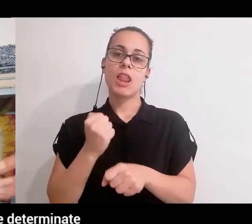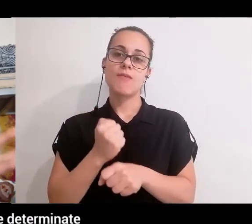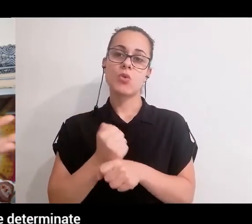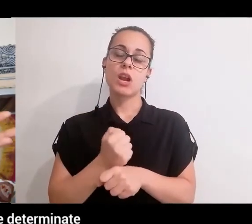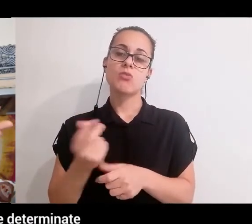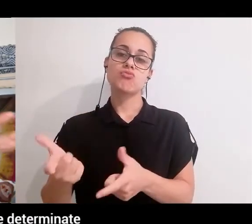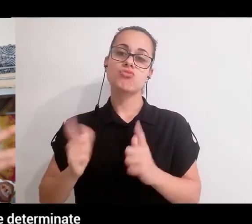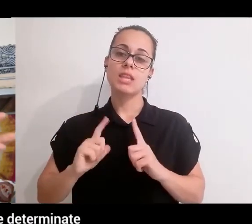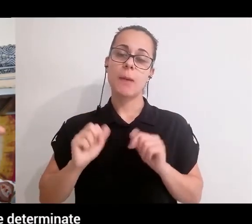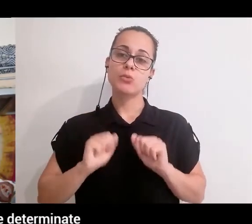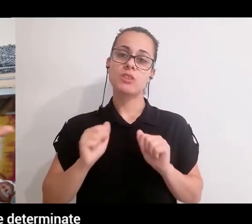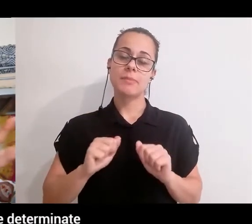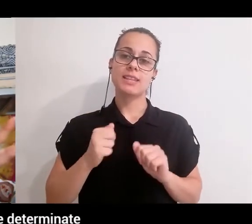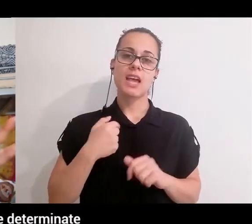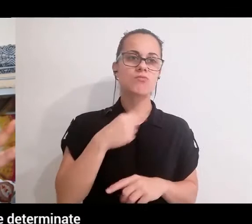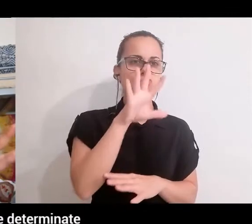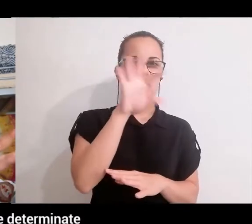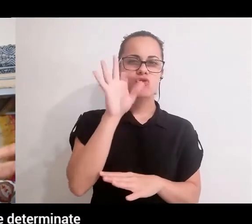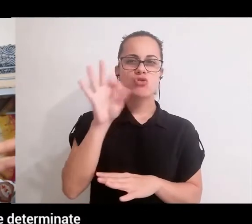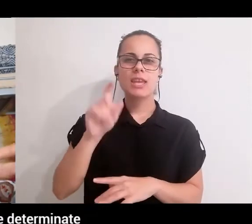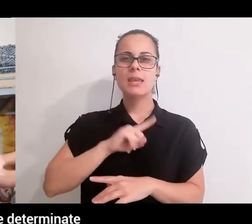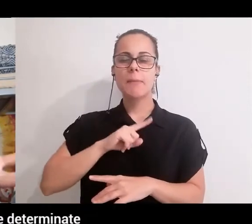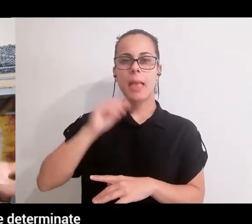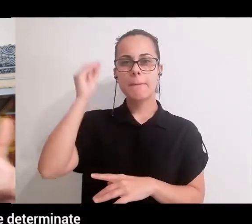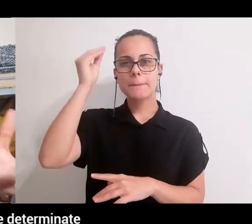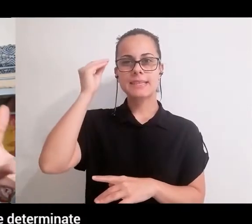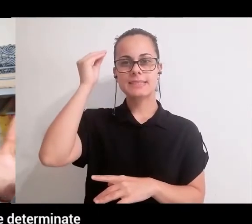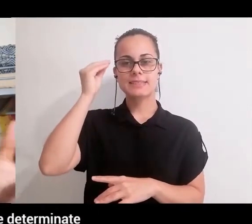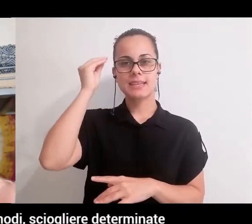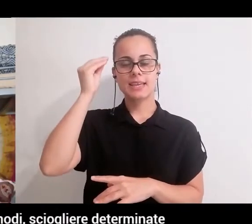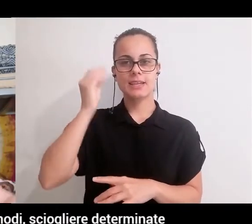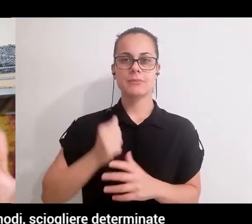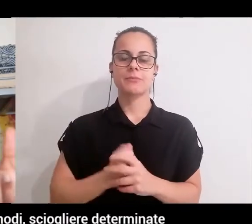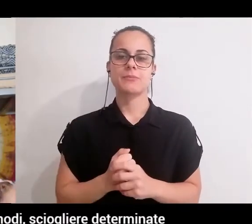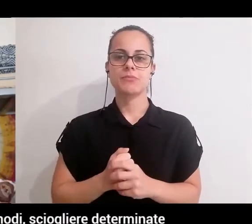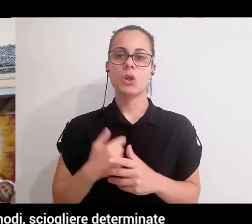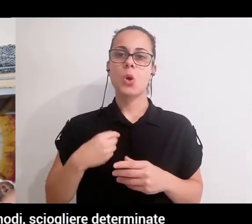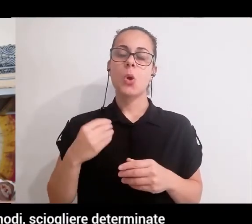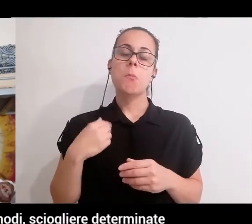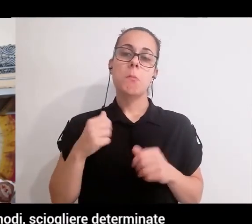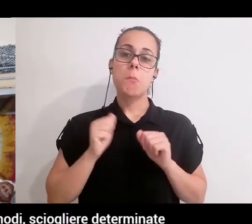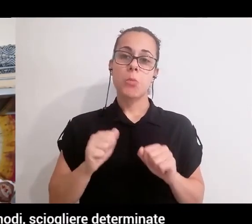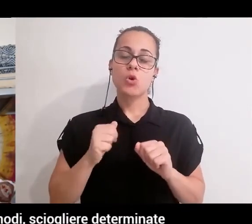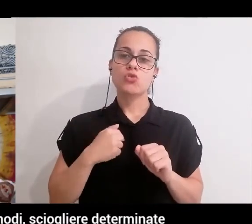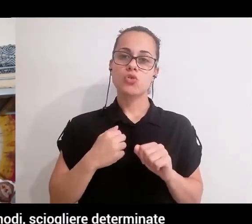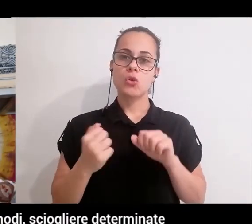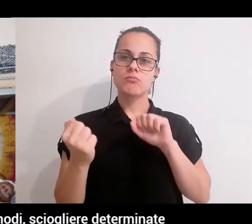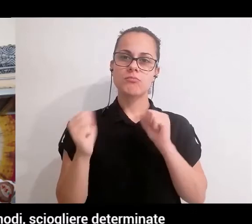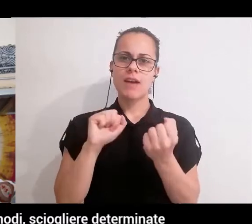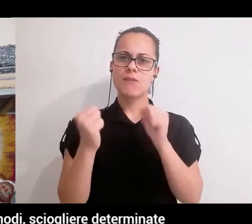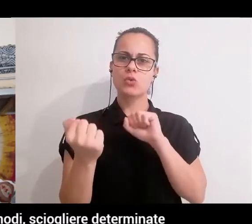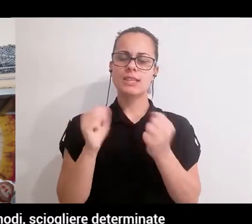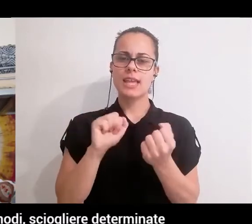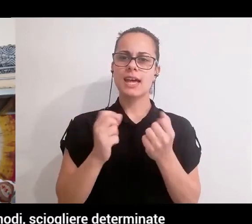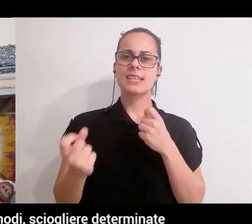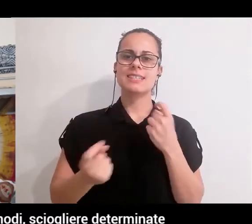e su come visualizzare determinate cose, determinate situazioni, sciogliere i nodi,